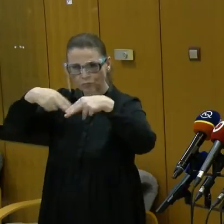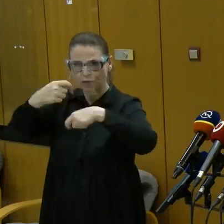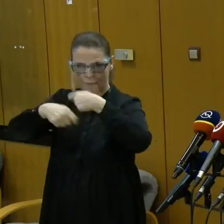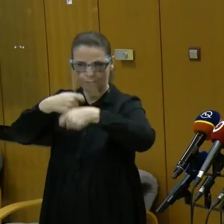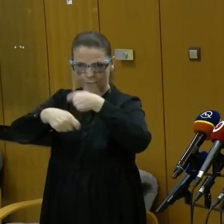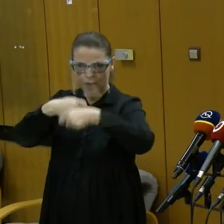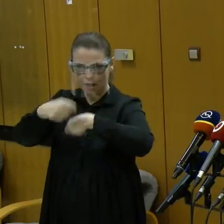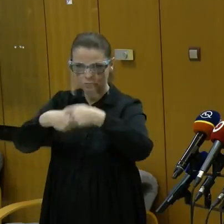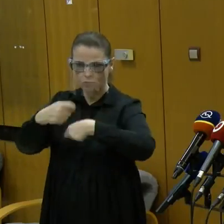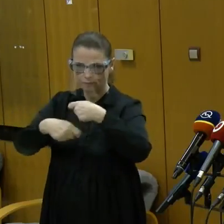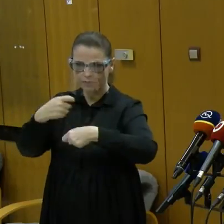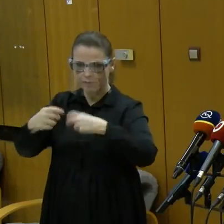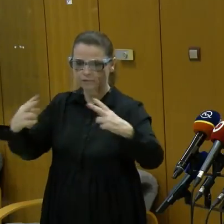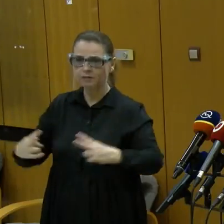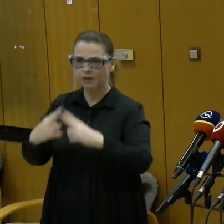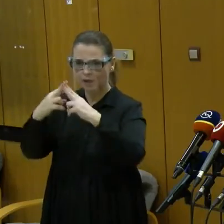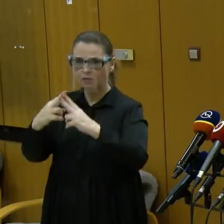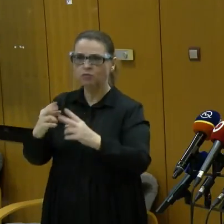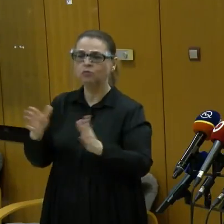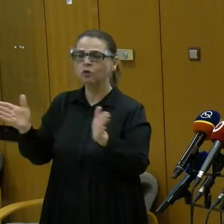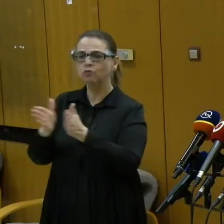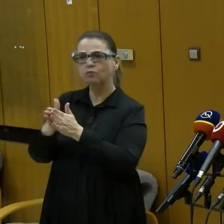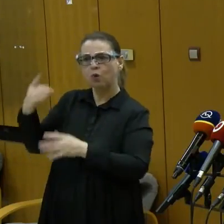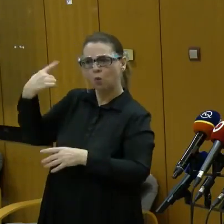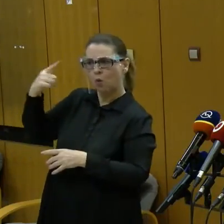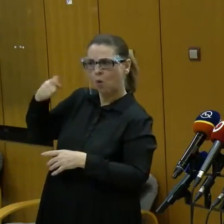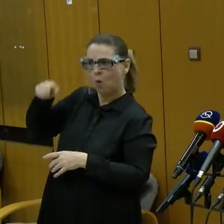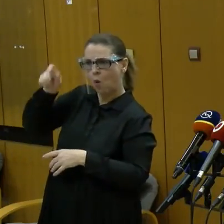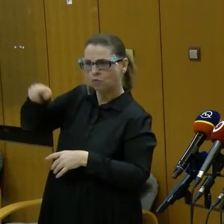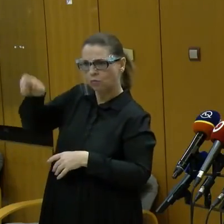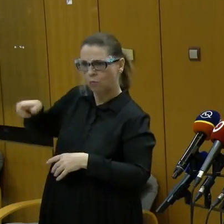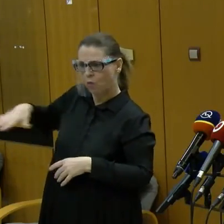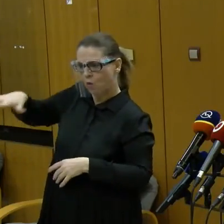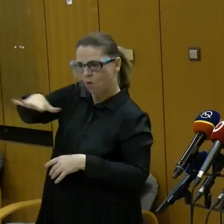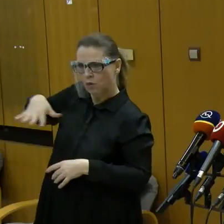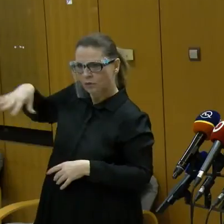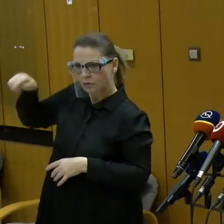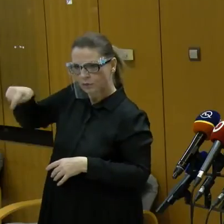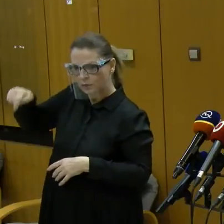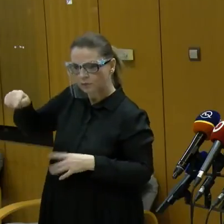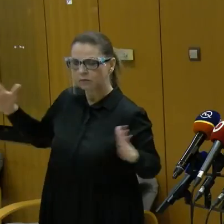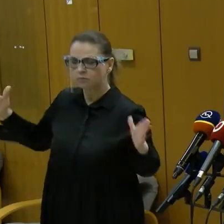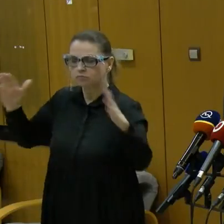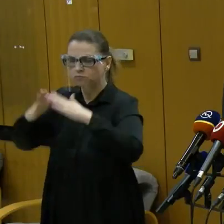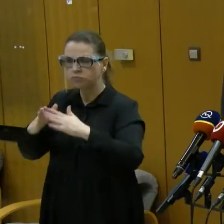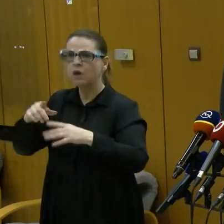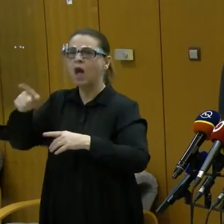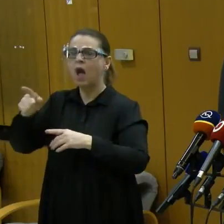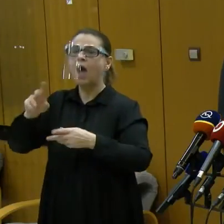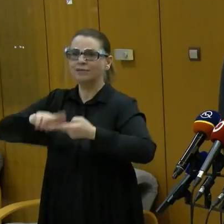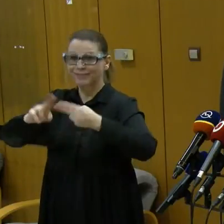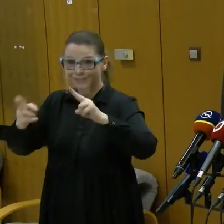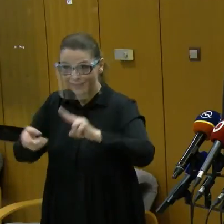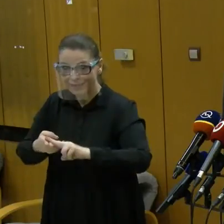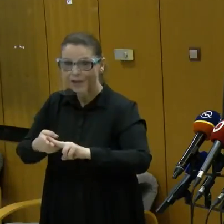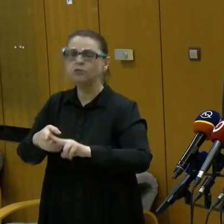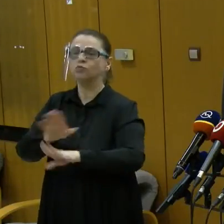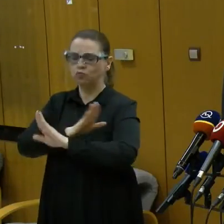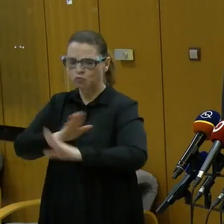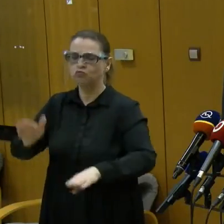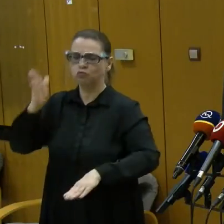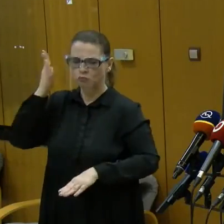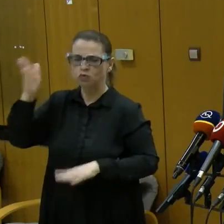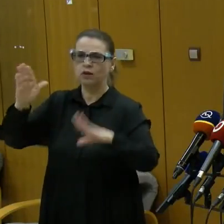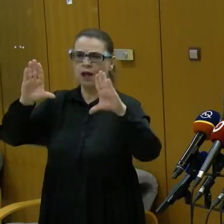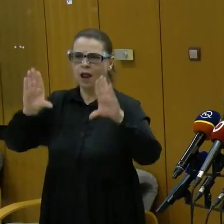epidemiologmi, respektive s tým konzíliom odborníkov. A očakávame, že v stredu príjmeme uznesenie vlády,